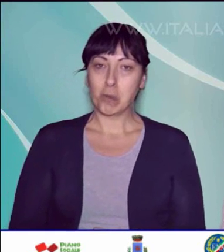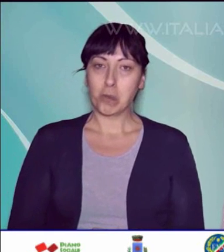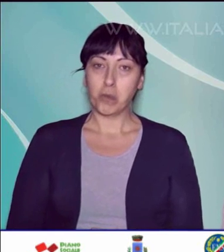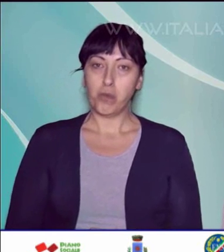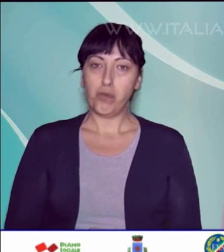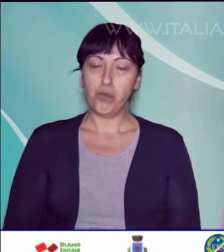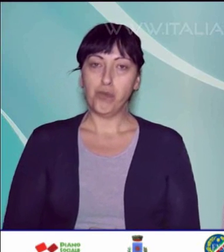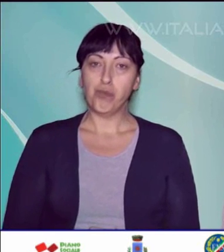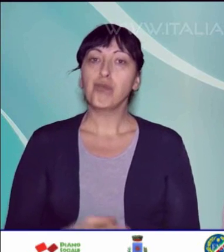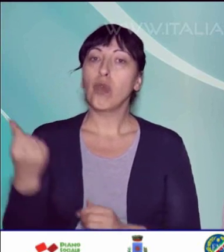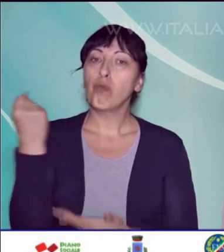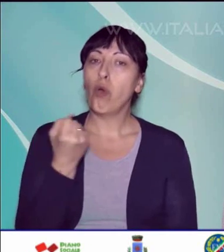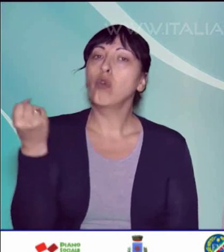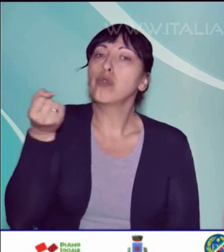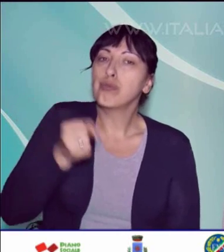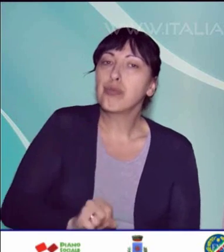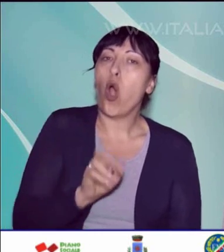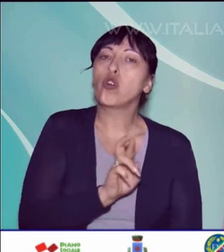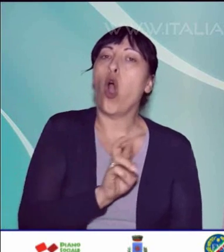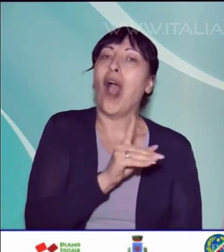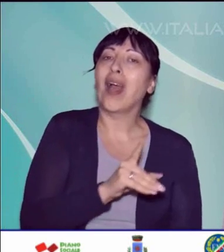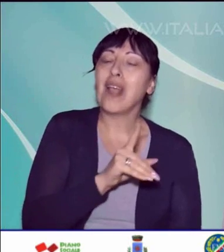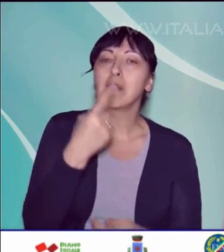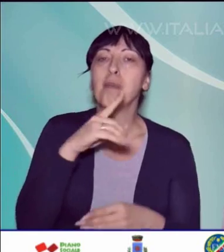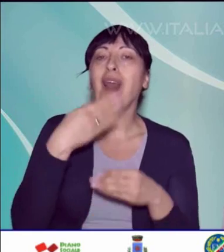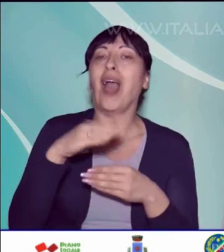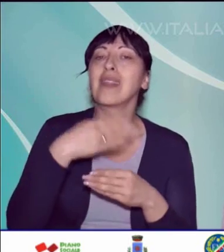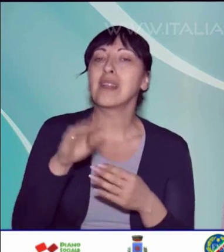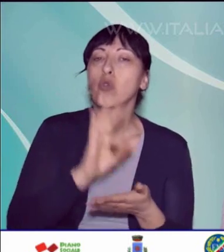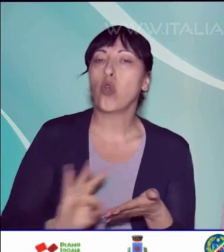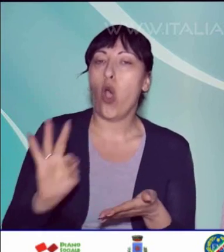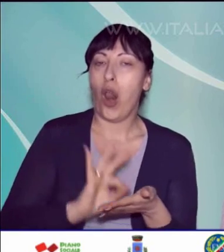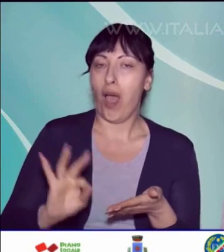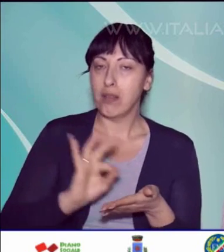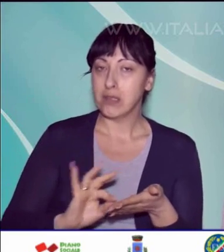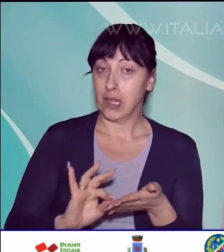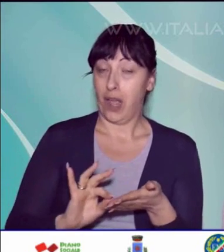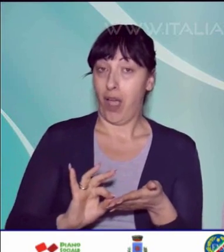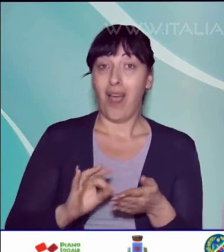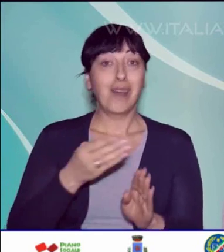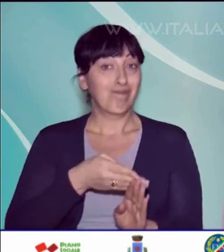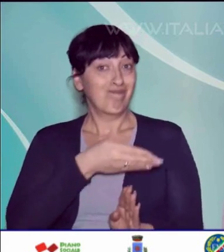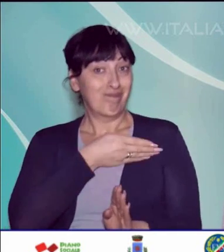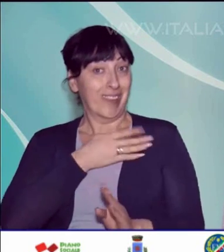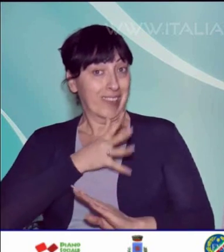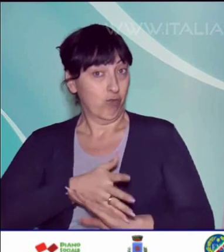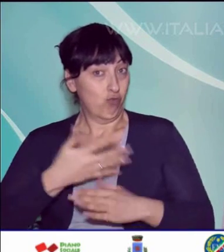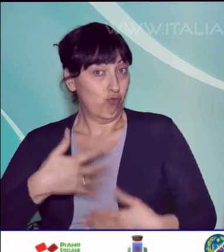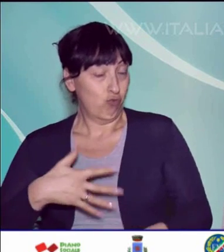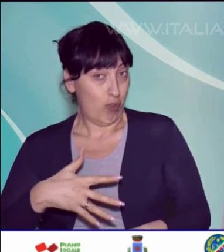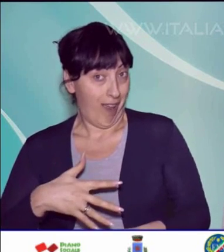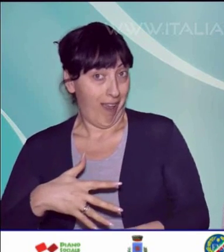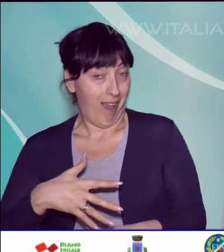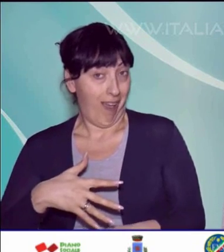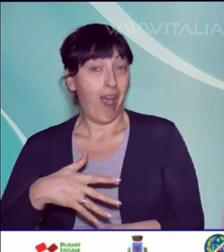Arrivano ancora fondi a Rocca d'Aspide per l'edilizia scolastica. Dopo i precedenti interventi degli ultimi